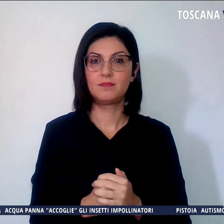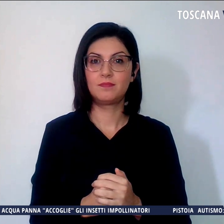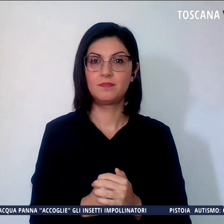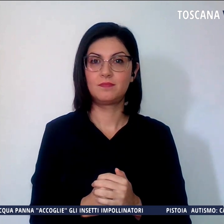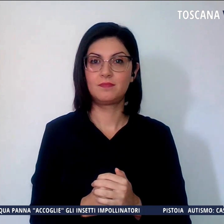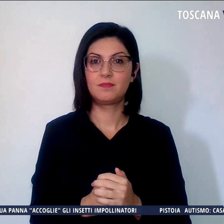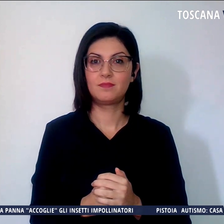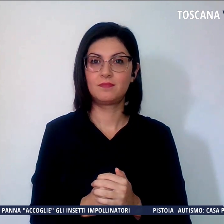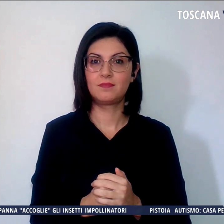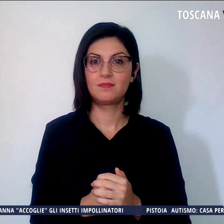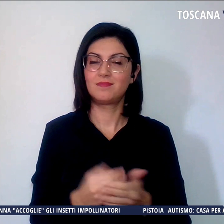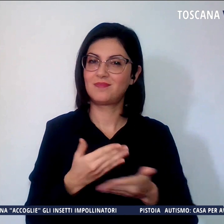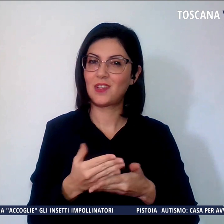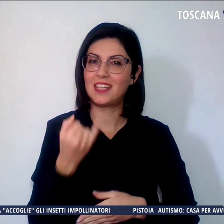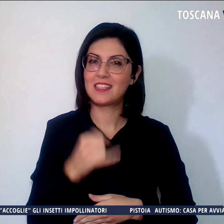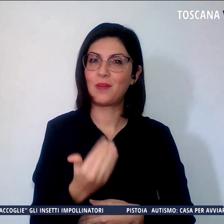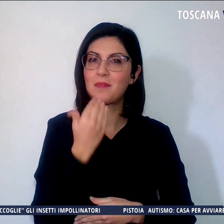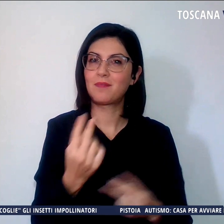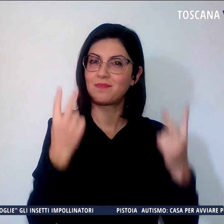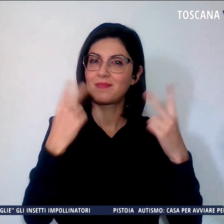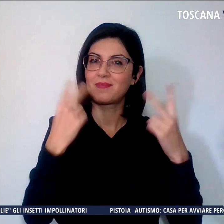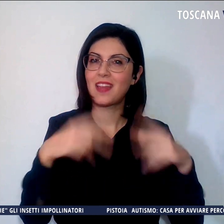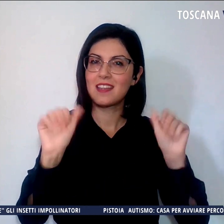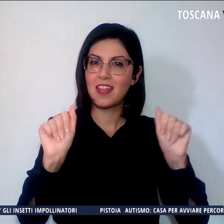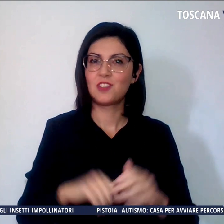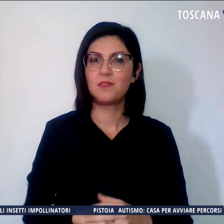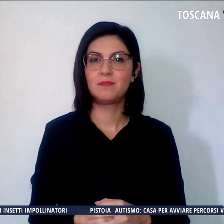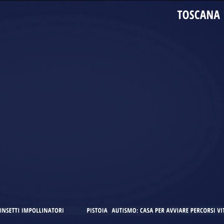È tutto, grazie per averci seguito. Buonasera.